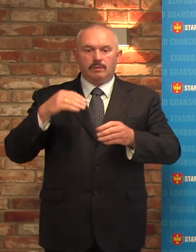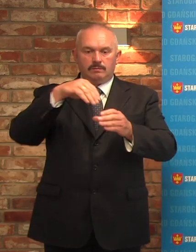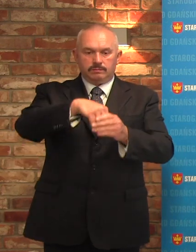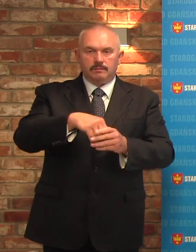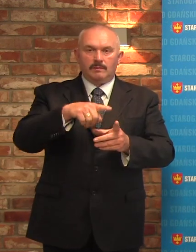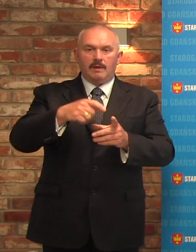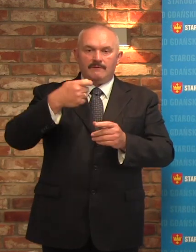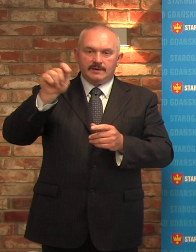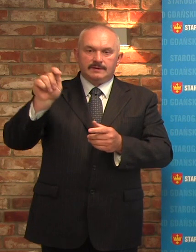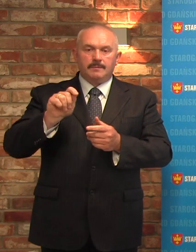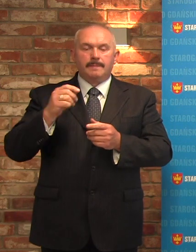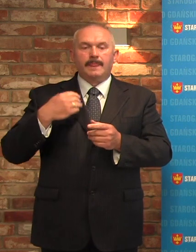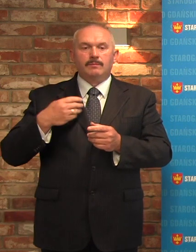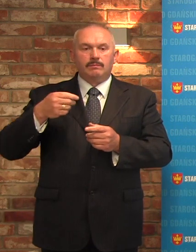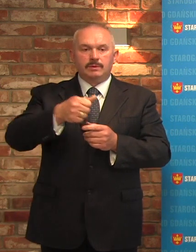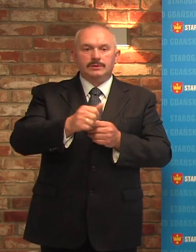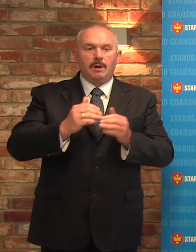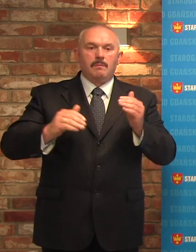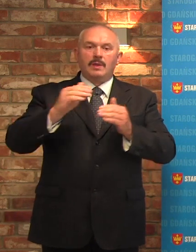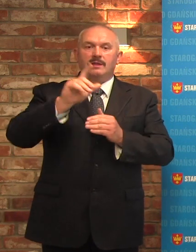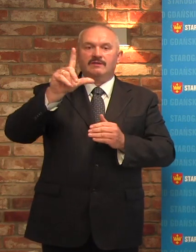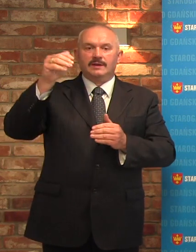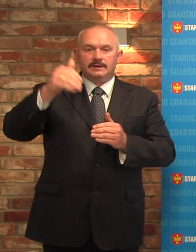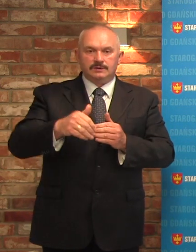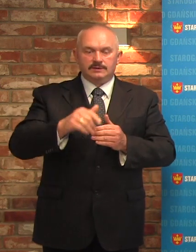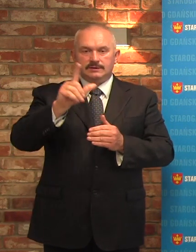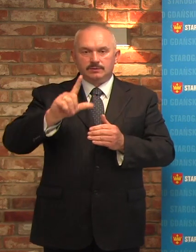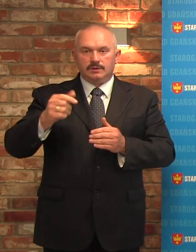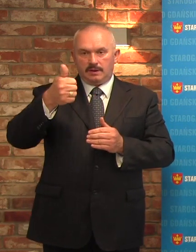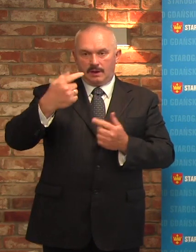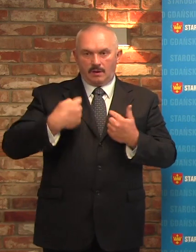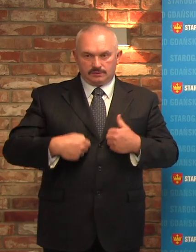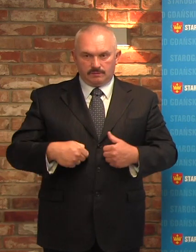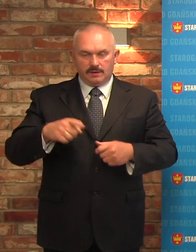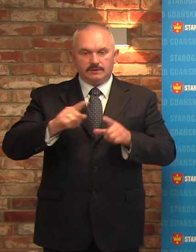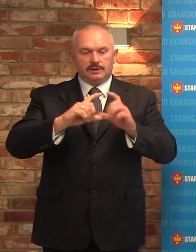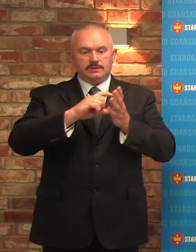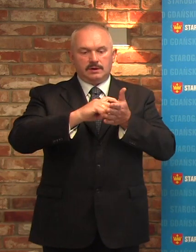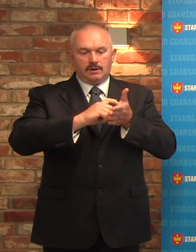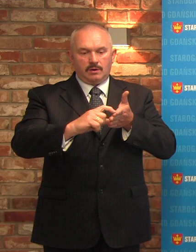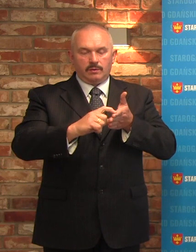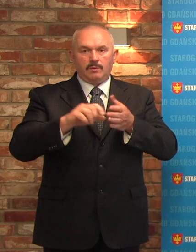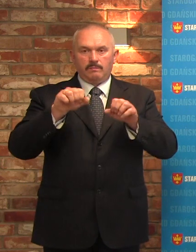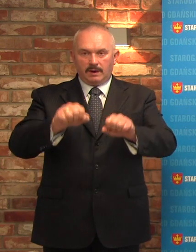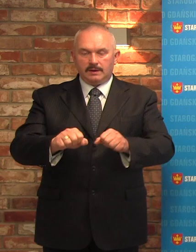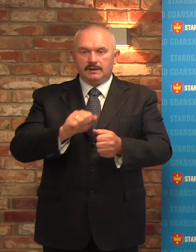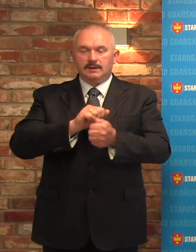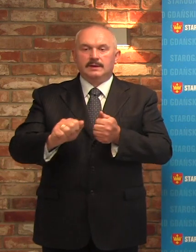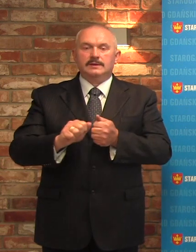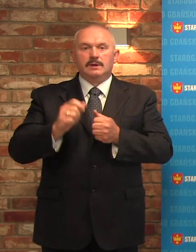wyprawie, wpłacając ponad 2 tysiące złotych, to na koncie pana radnego pojawiła się kwota